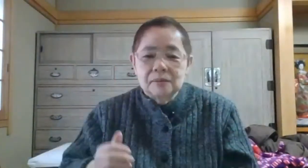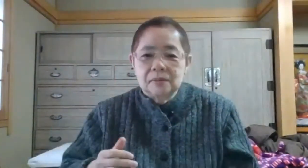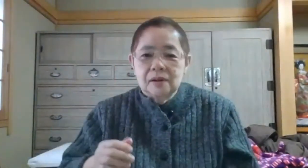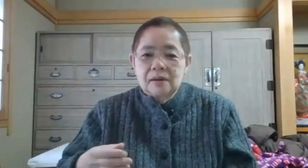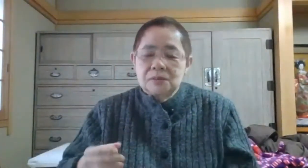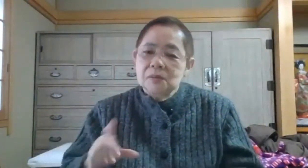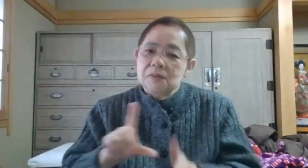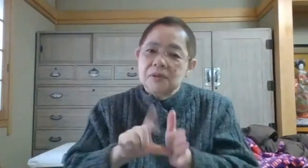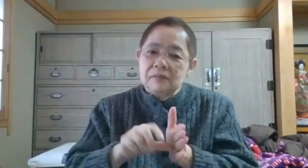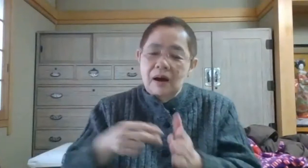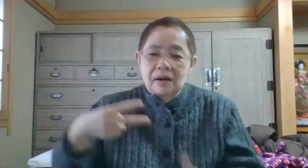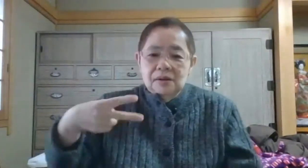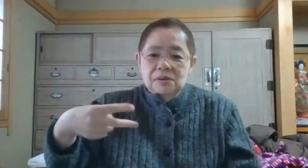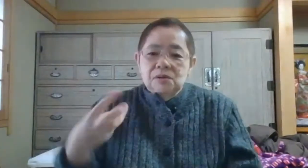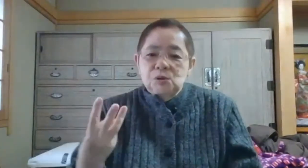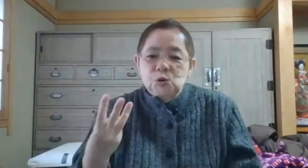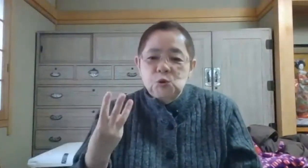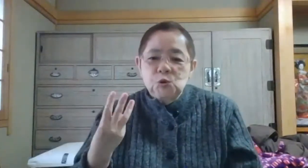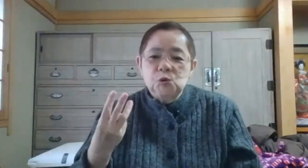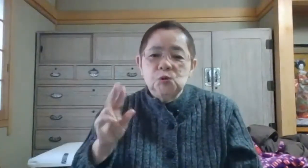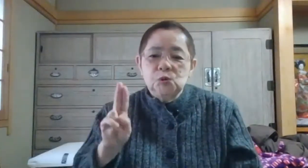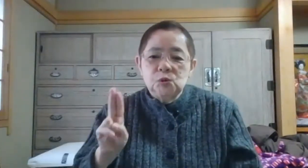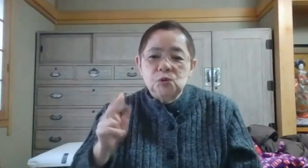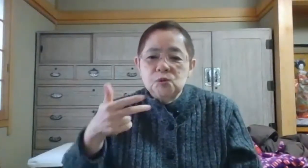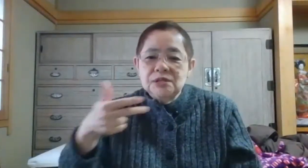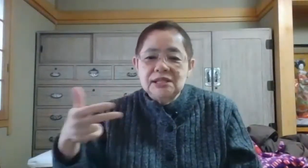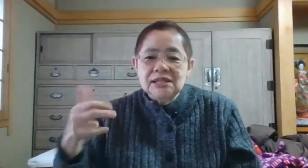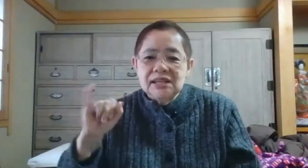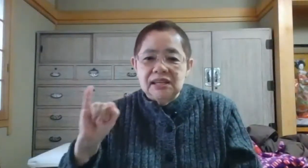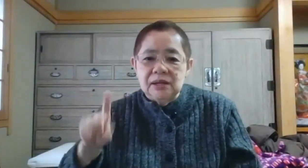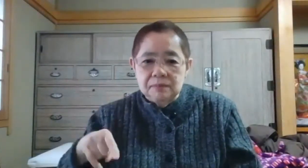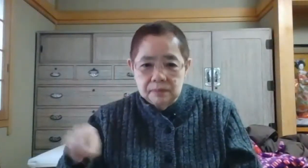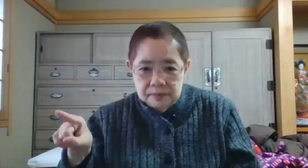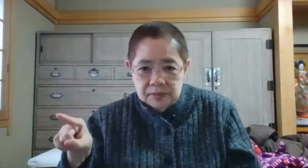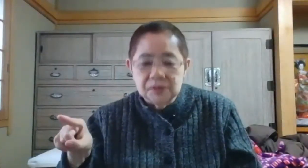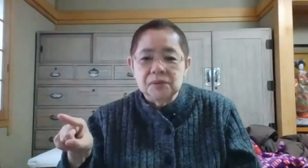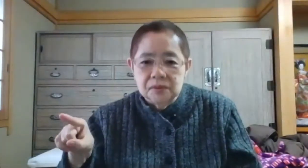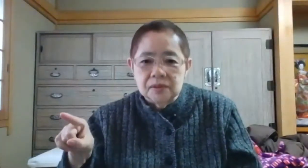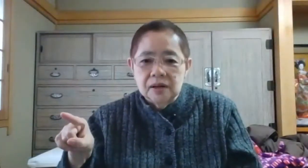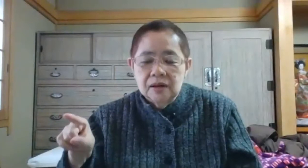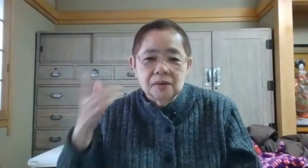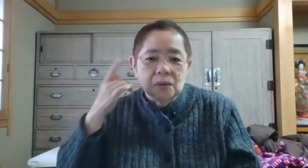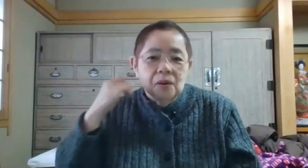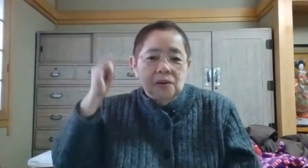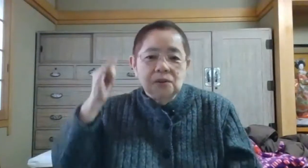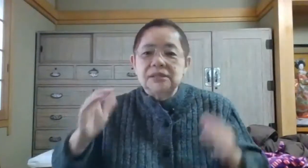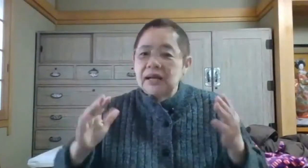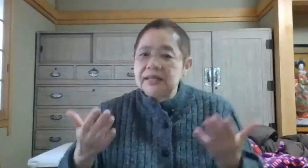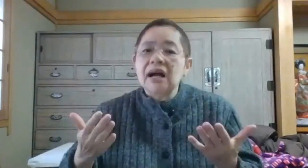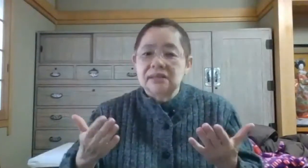その時は入児院というその両親がいなかった